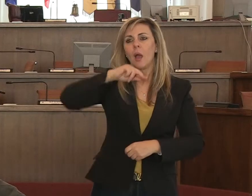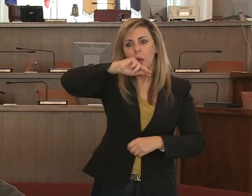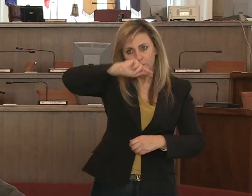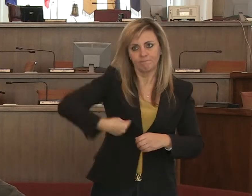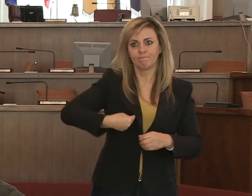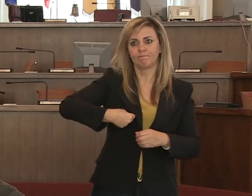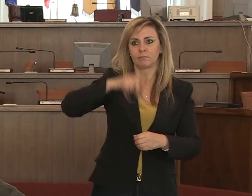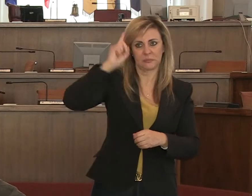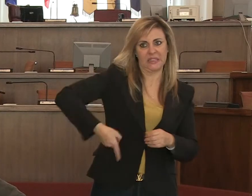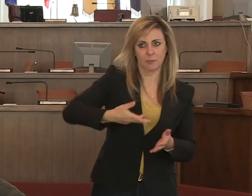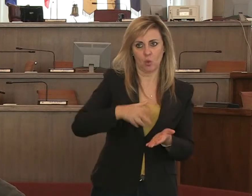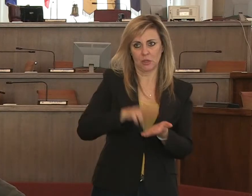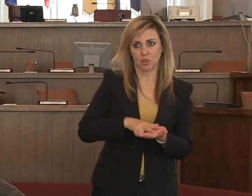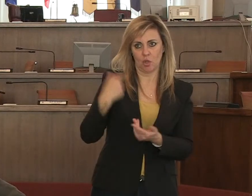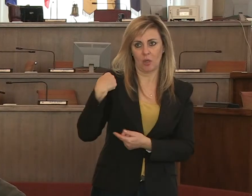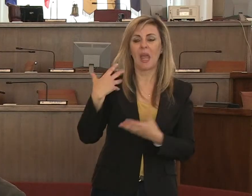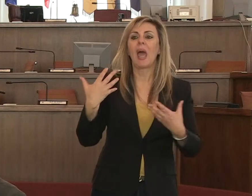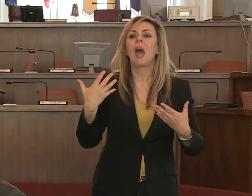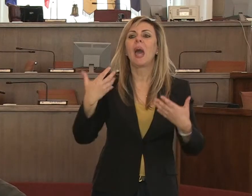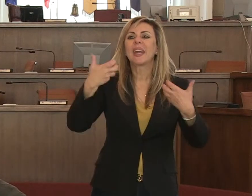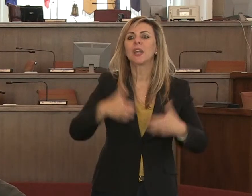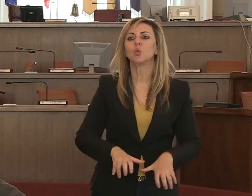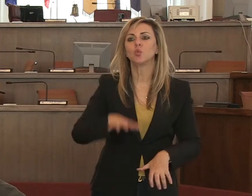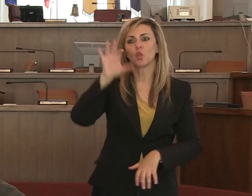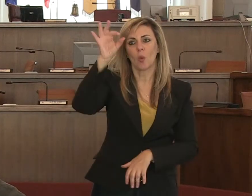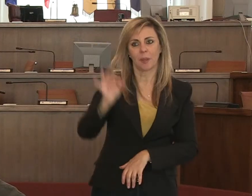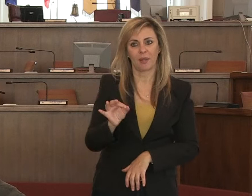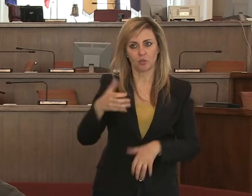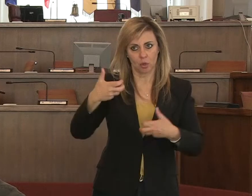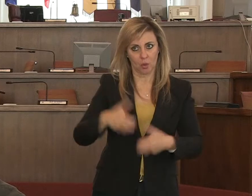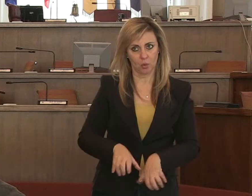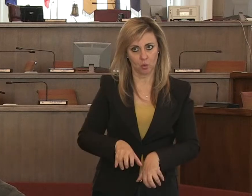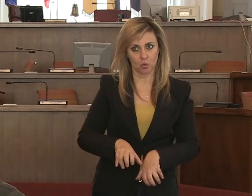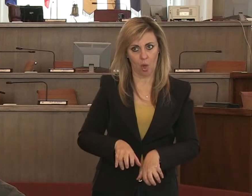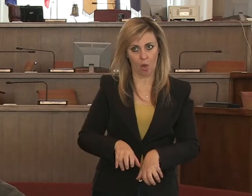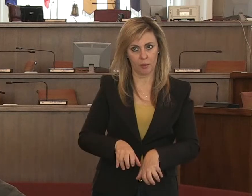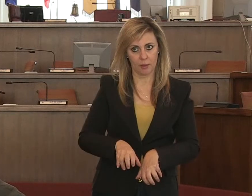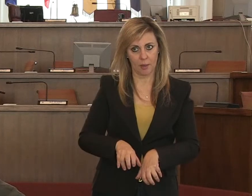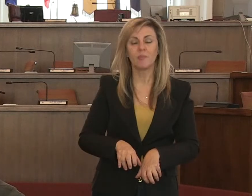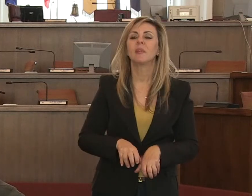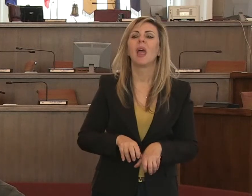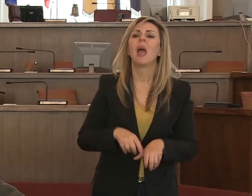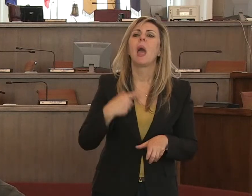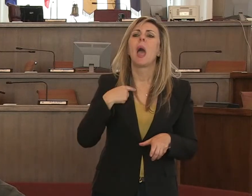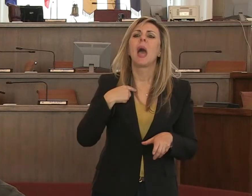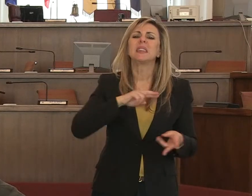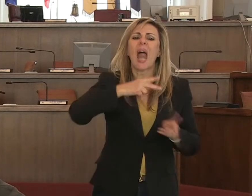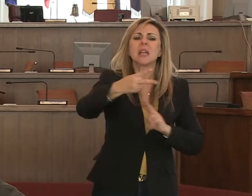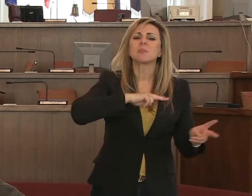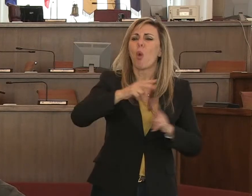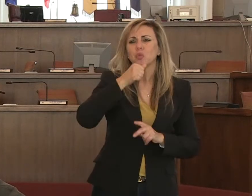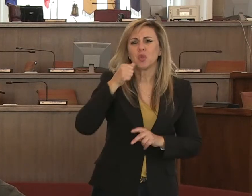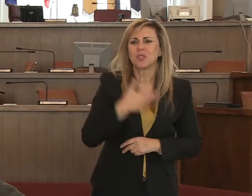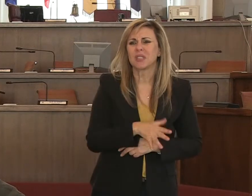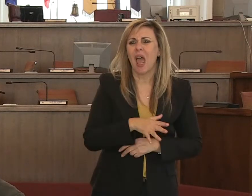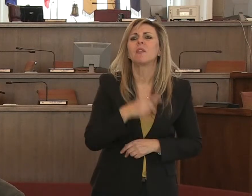innanzitutto ha ridotto fino a cinquanta per cento eh cose eh che non servivano quindi le cose che potevano